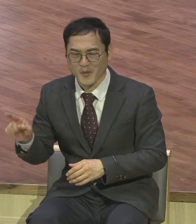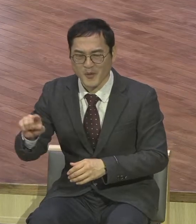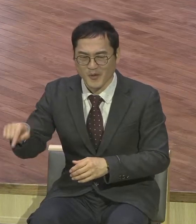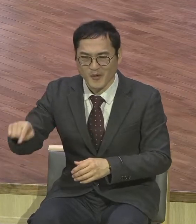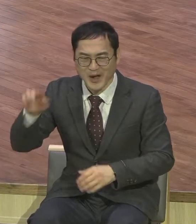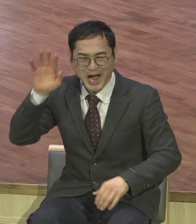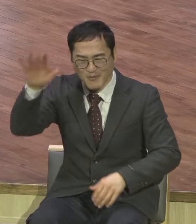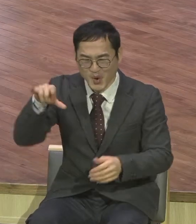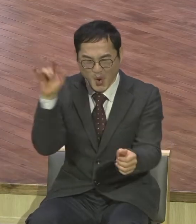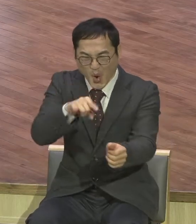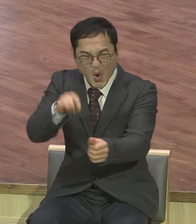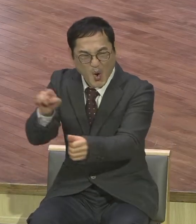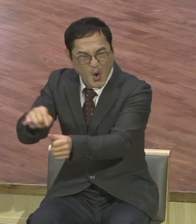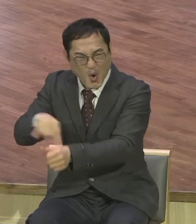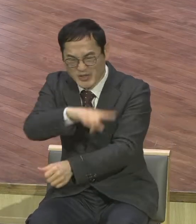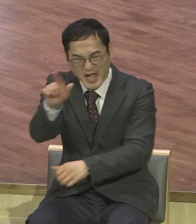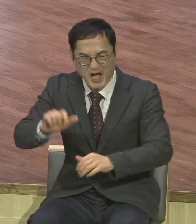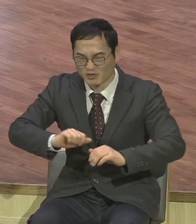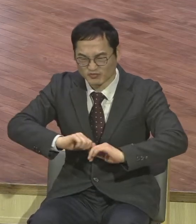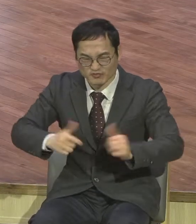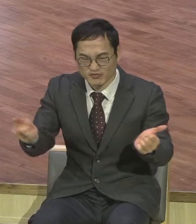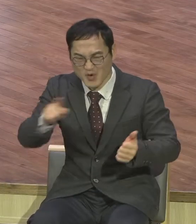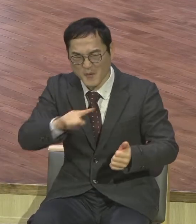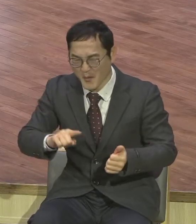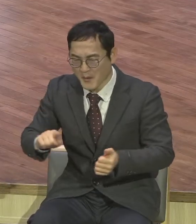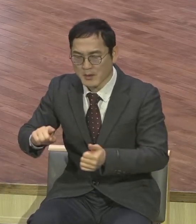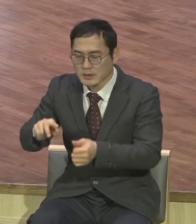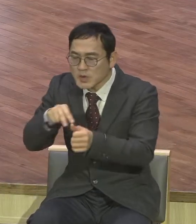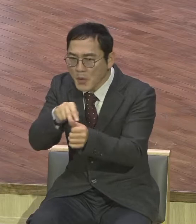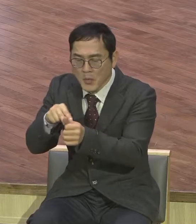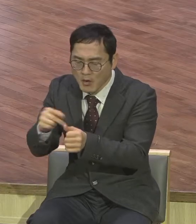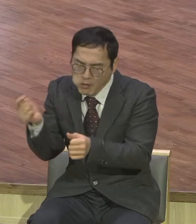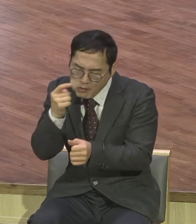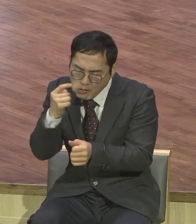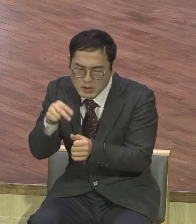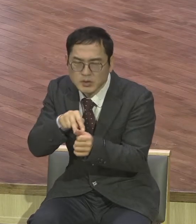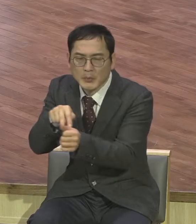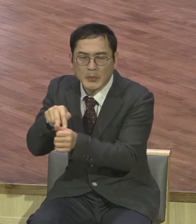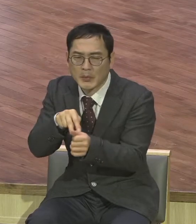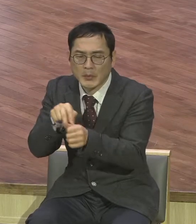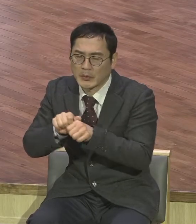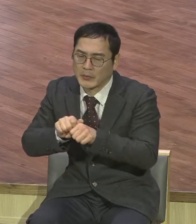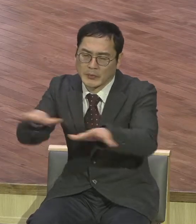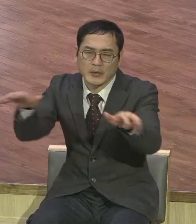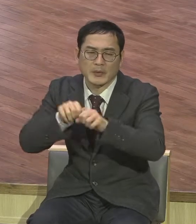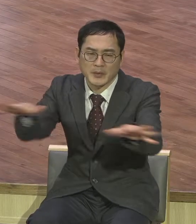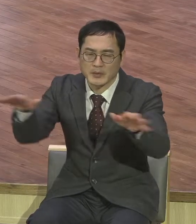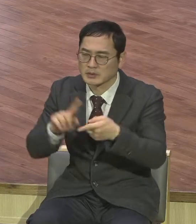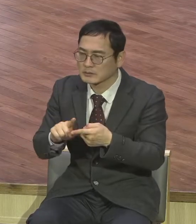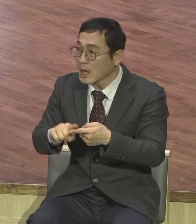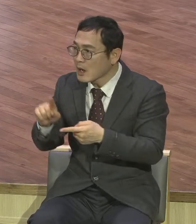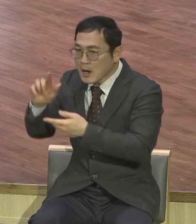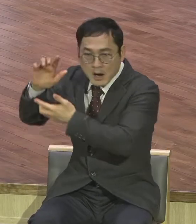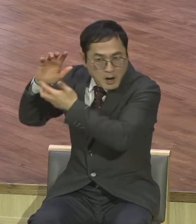현상을 가르쳐서 인포데믹 이라고 말합니다 자 지금 코로나19가 재확산되면서 사람들이 뭐